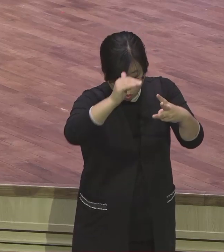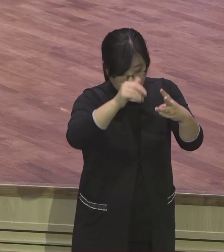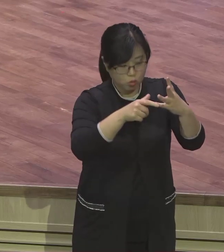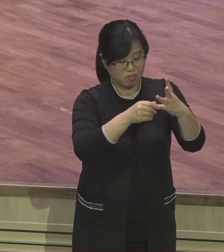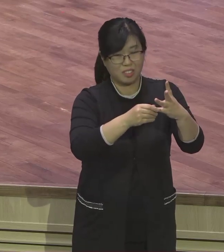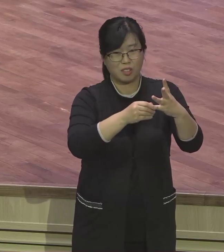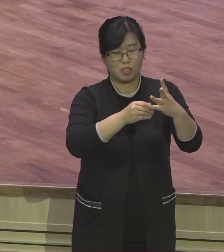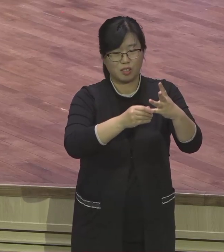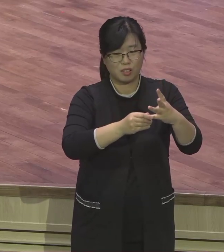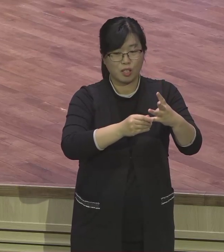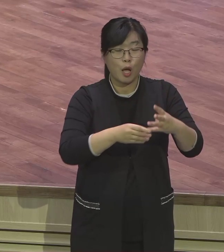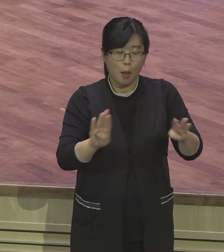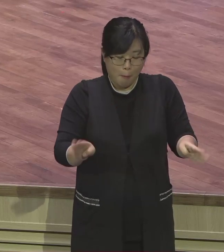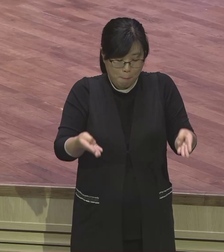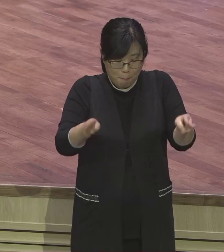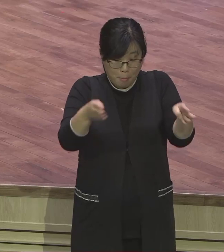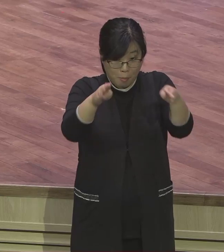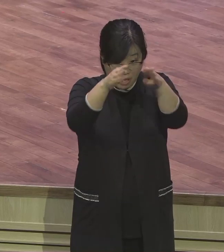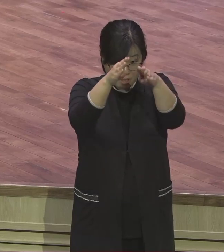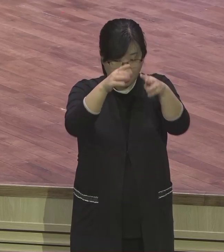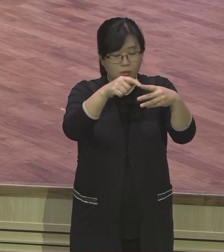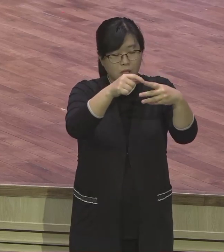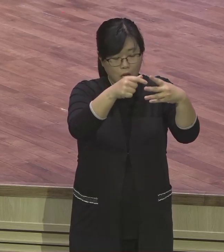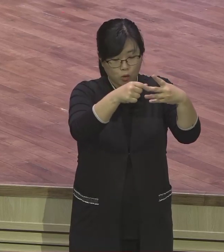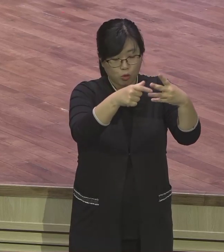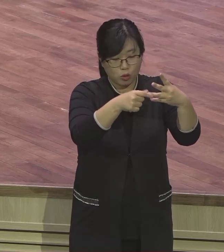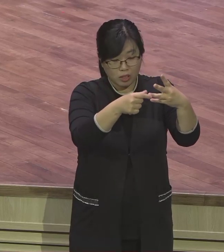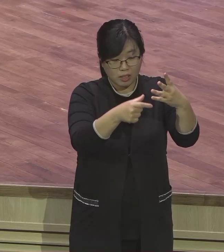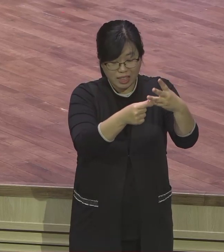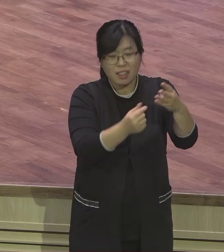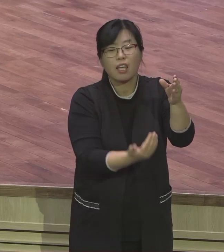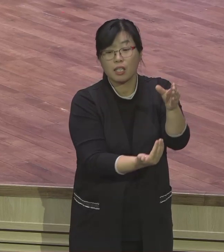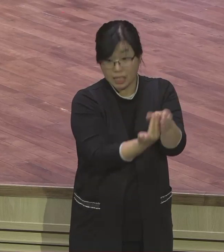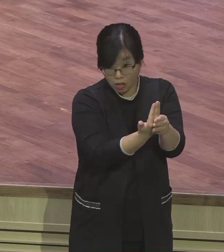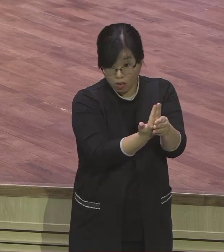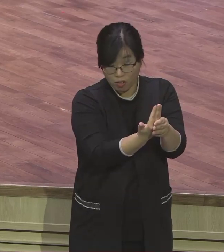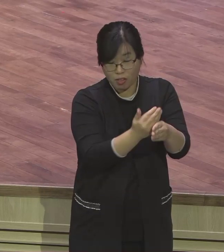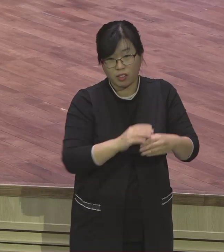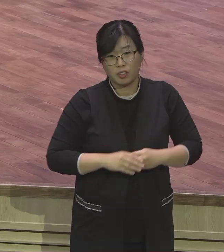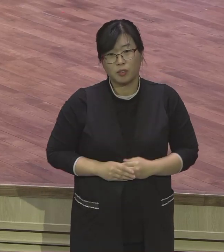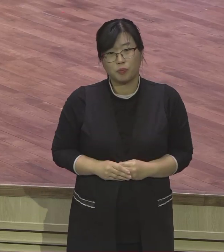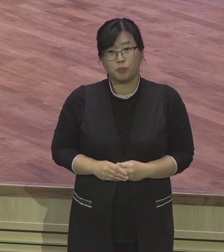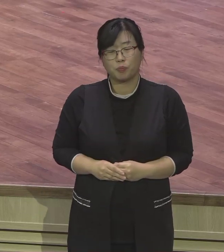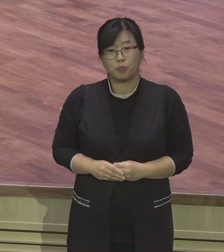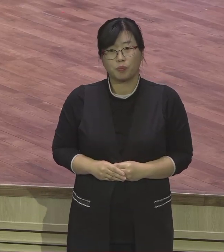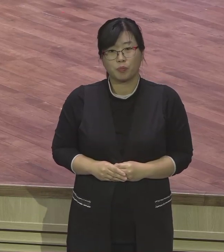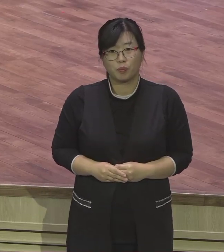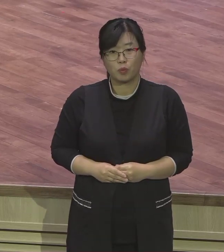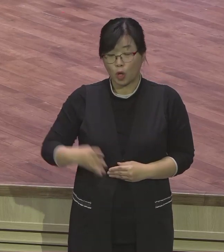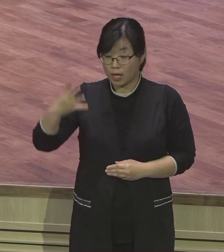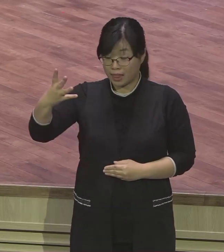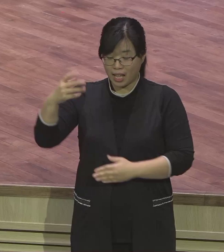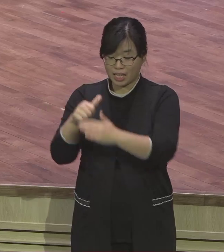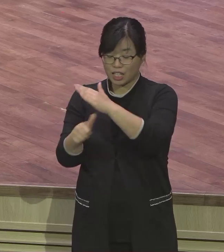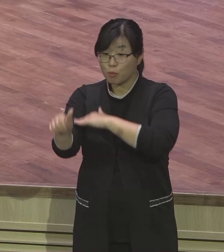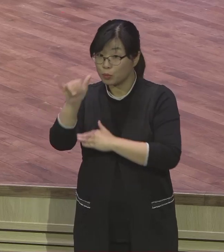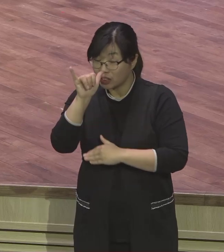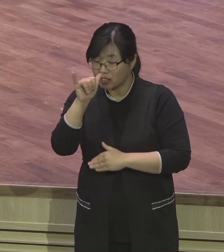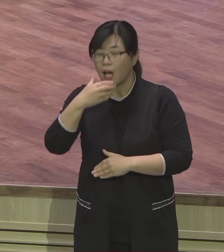사건으로 인류의 엄청난 변화를 일으켰습니다. 그리고 내 사람은 아브라함 이삭